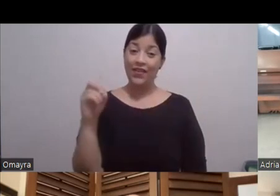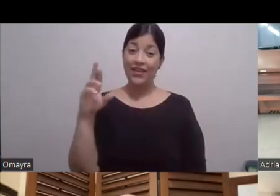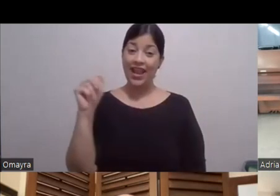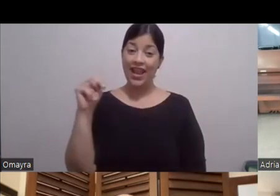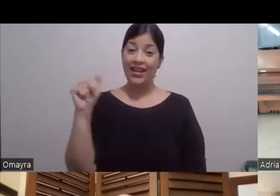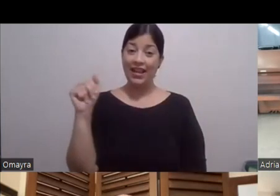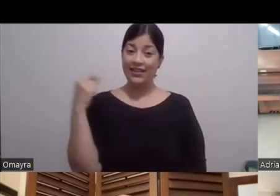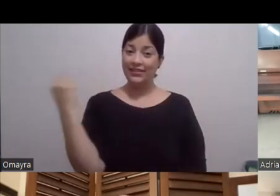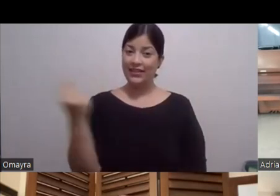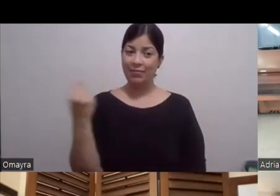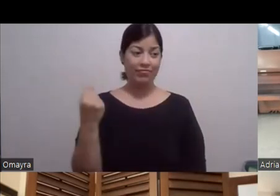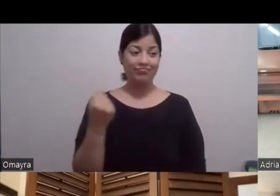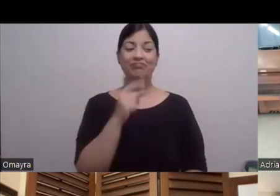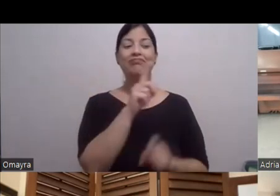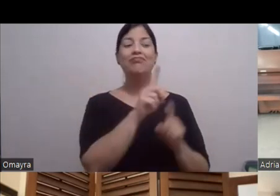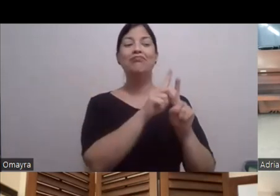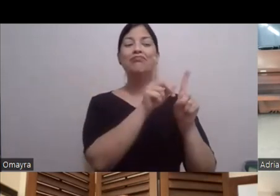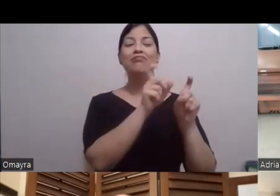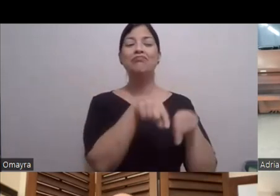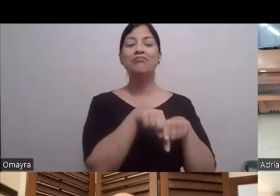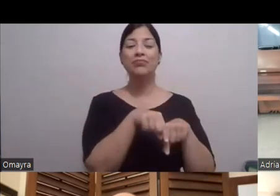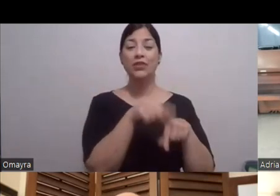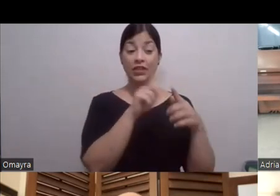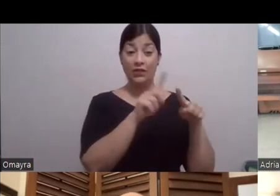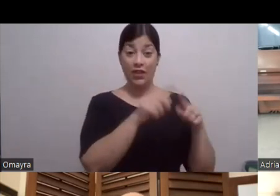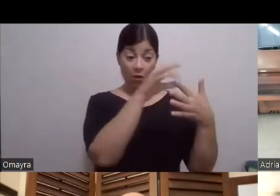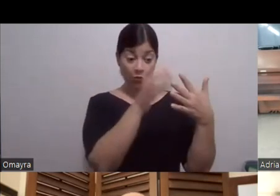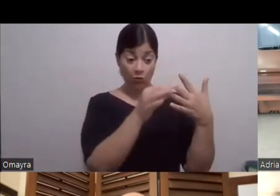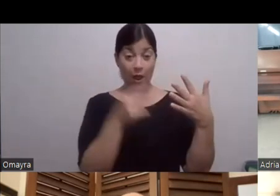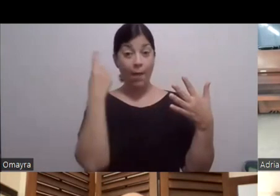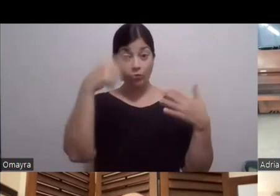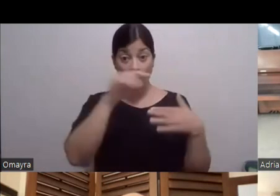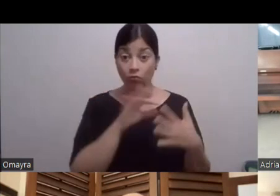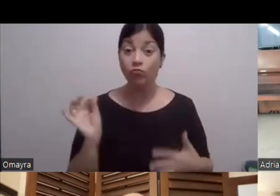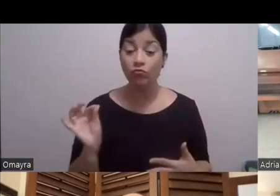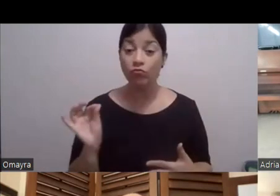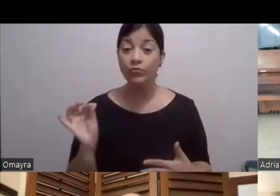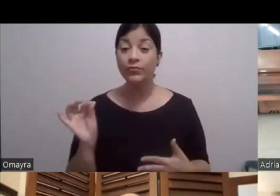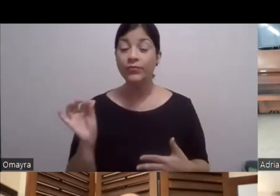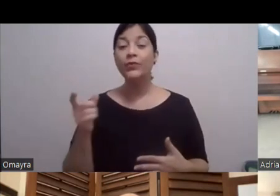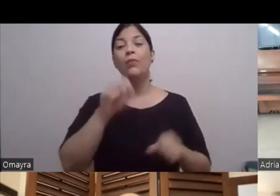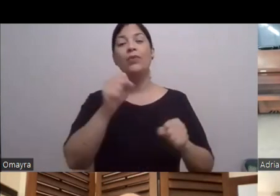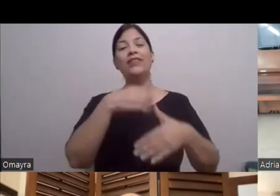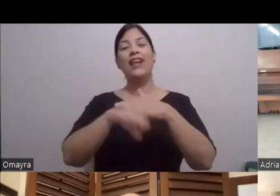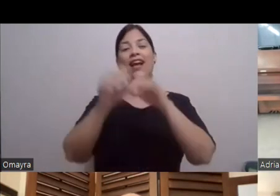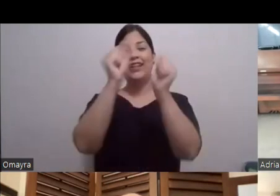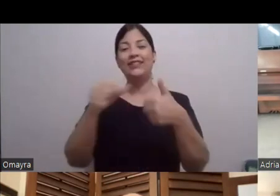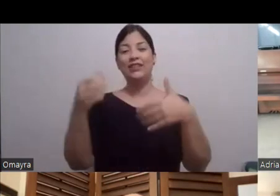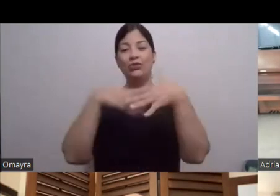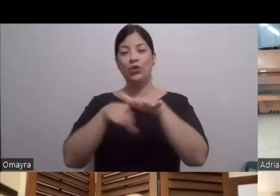trivia Una preguntita Ahí con unas opciones Para que usted Puede escoger Usted puede entrar A Artefusión Punto Org Para emitir Su voto Y